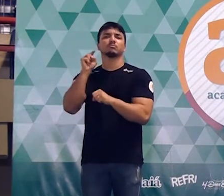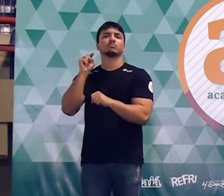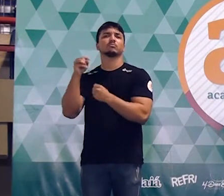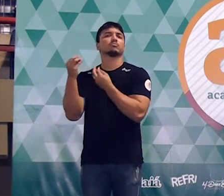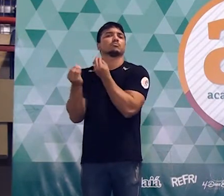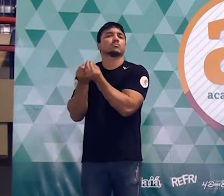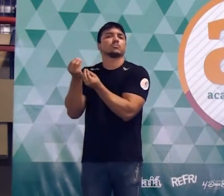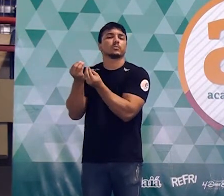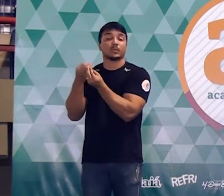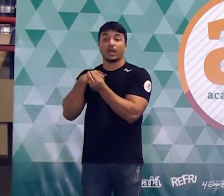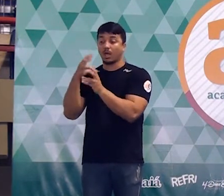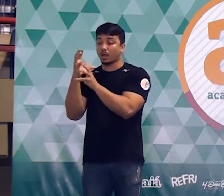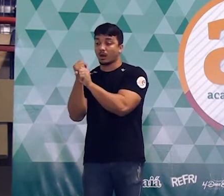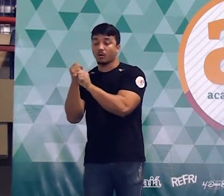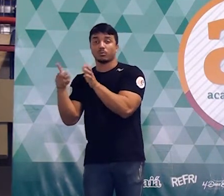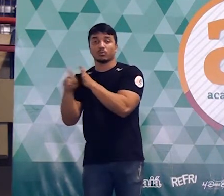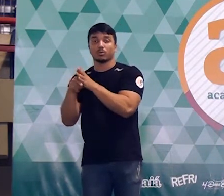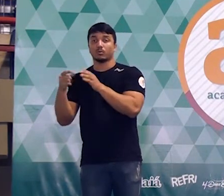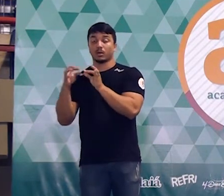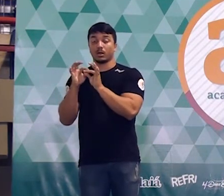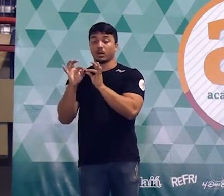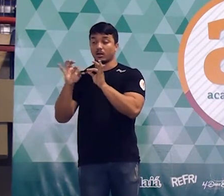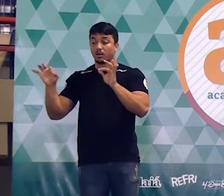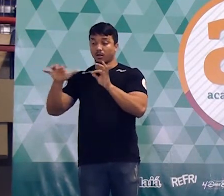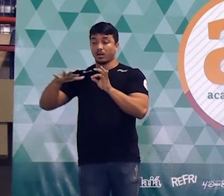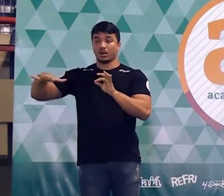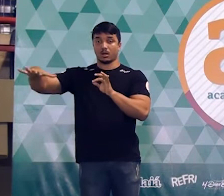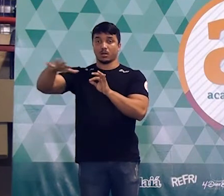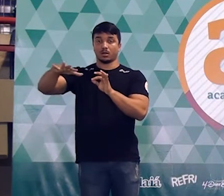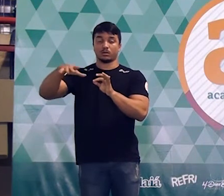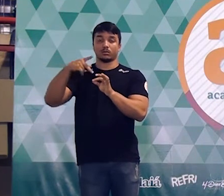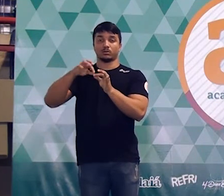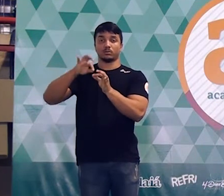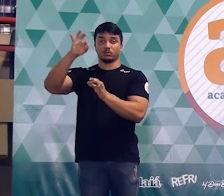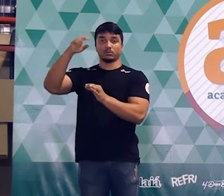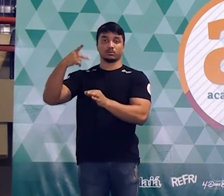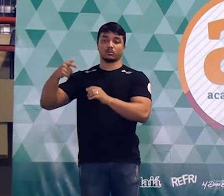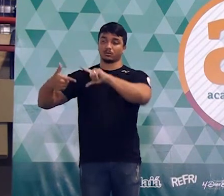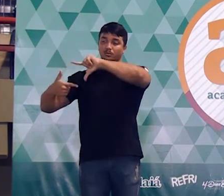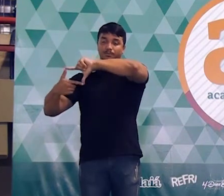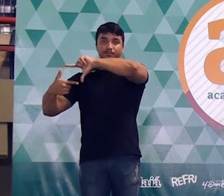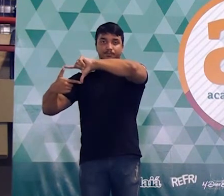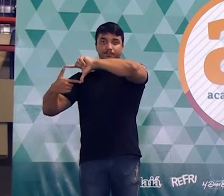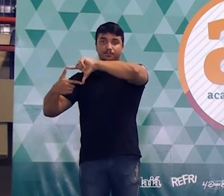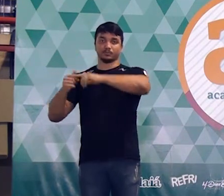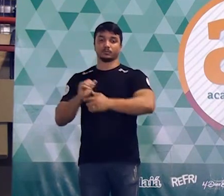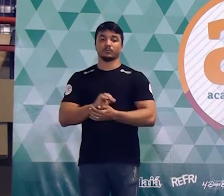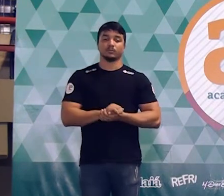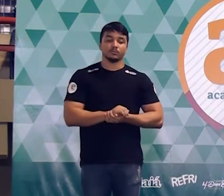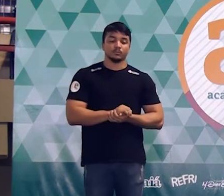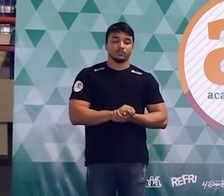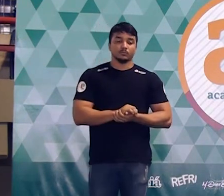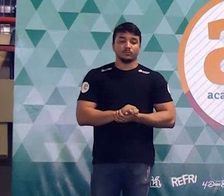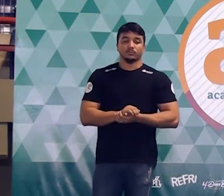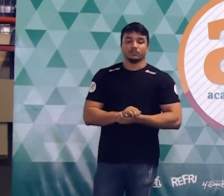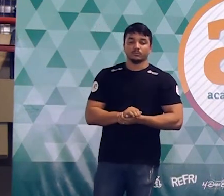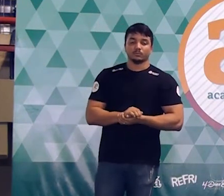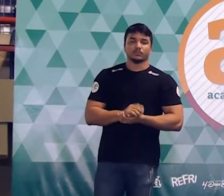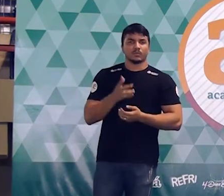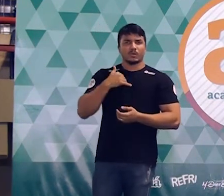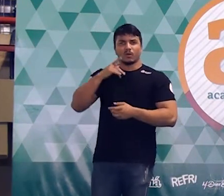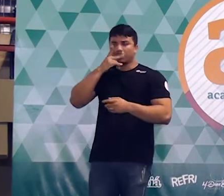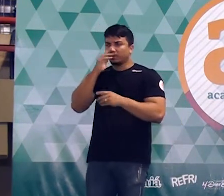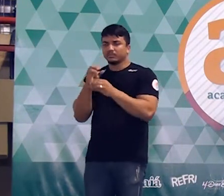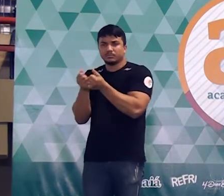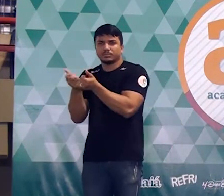gente está fazendo? É o cálculo associado à área dessa figura, tá bom? Então X vezes X mais 7 é a área. Alexandre, não